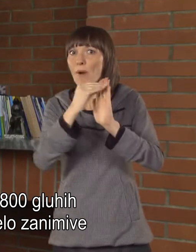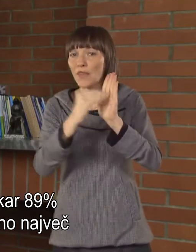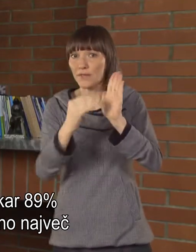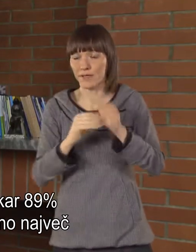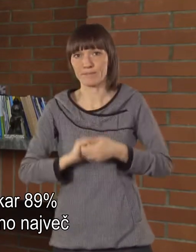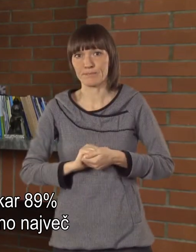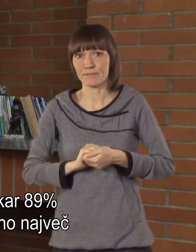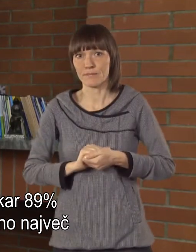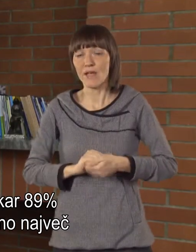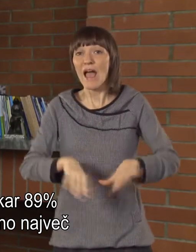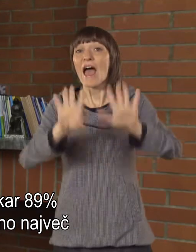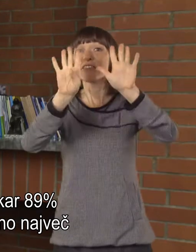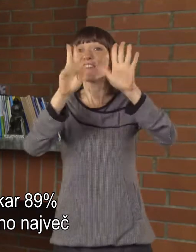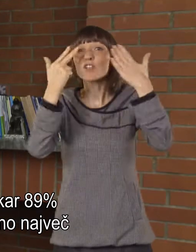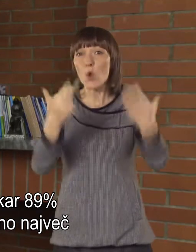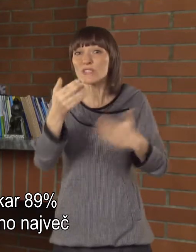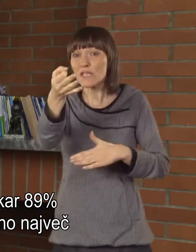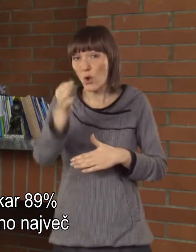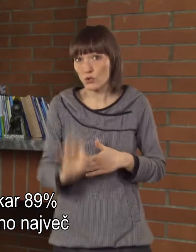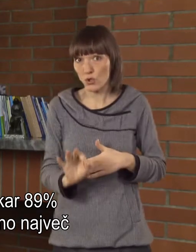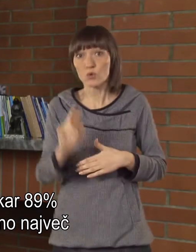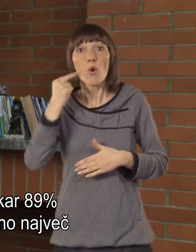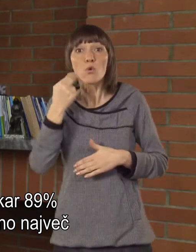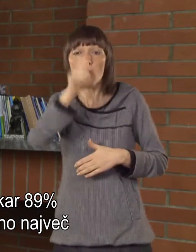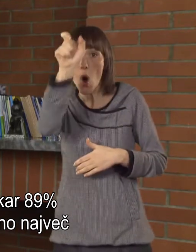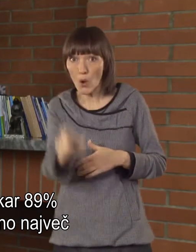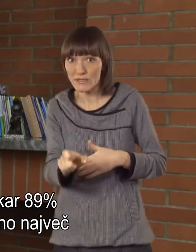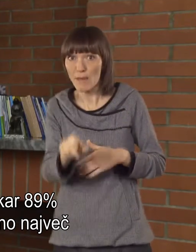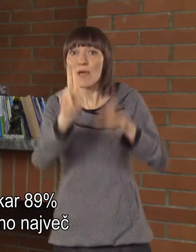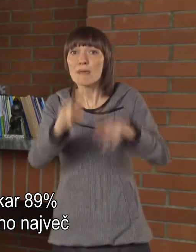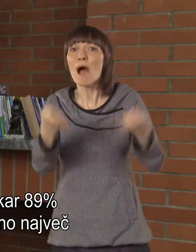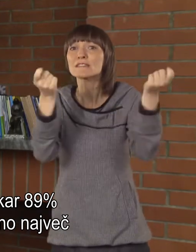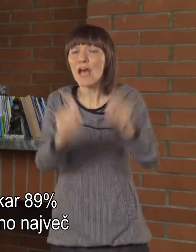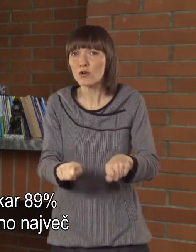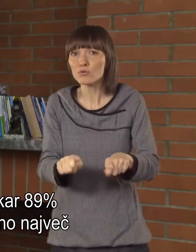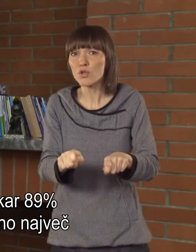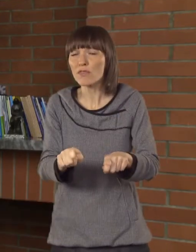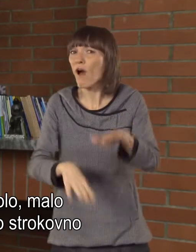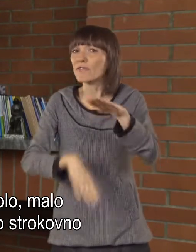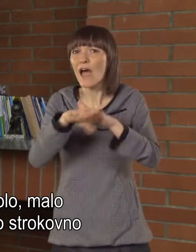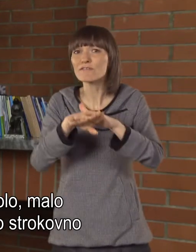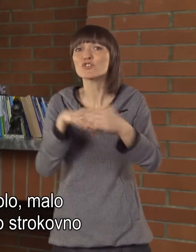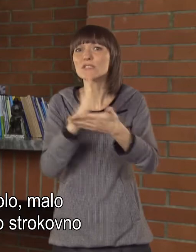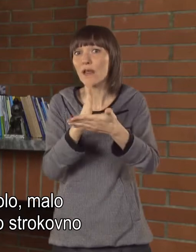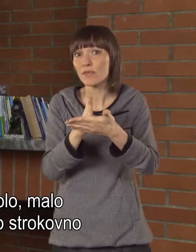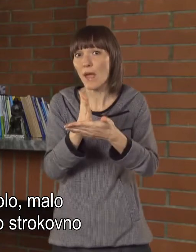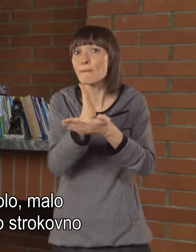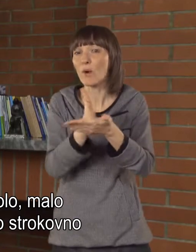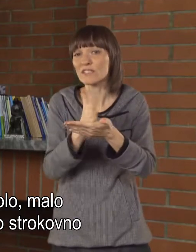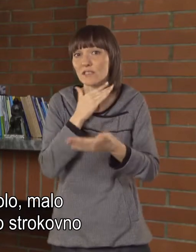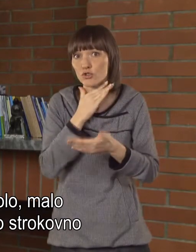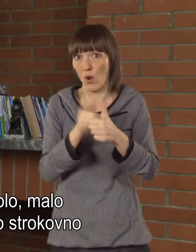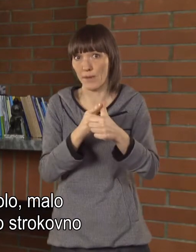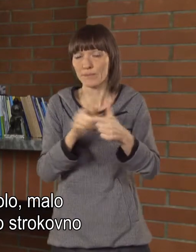zemljive podatke. Namreč kar 89 odstotkov gluhih ima zaključenih največ srednjo poklicno šolo.